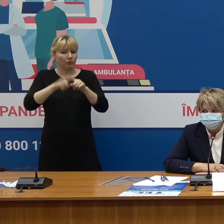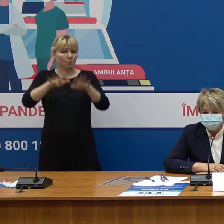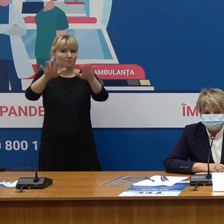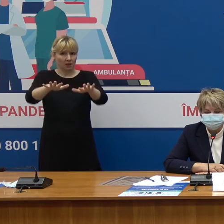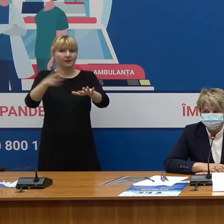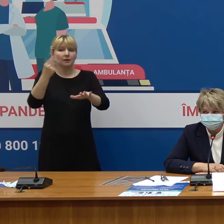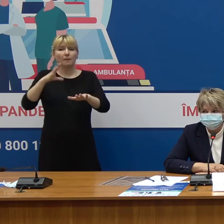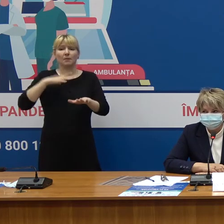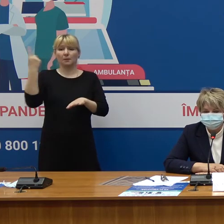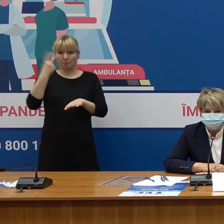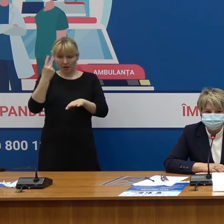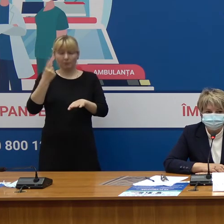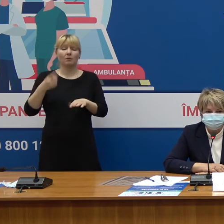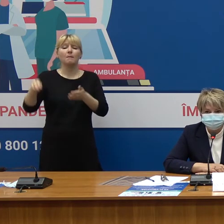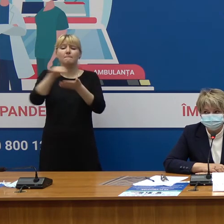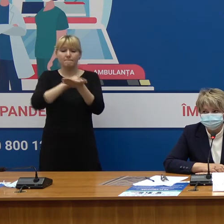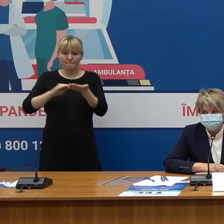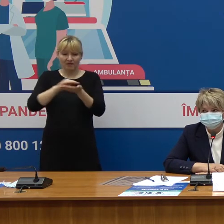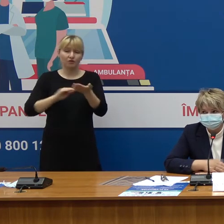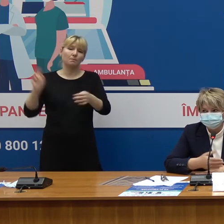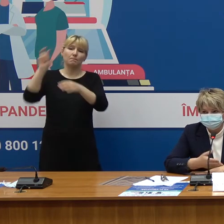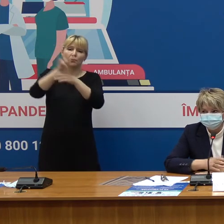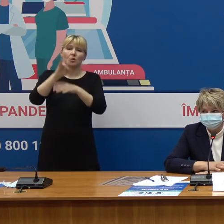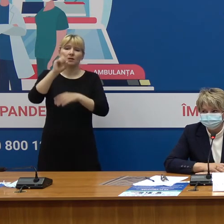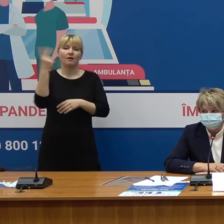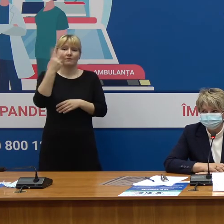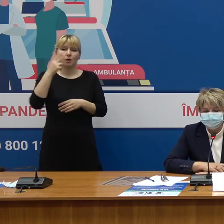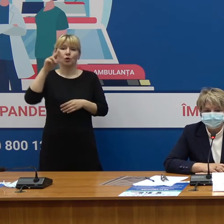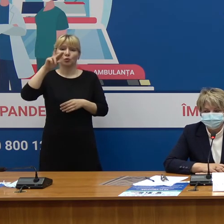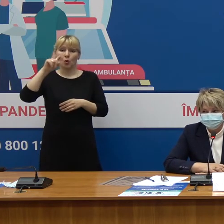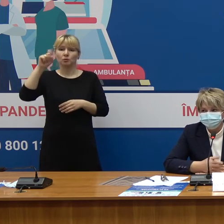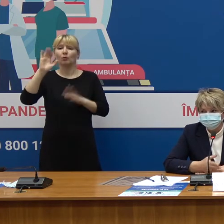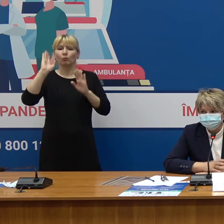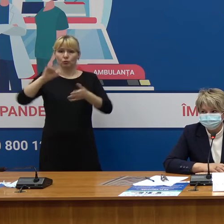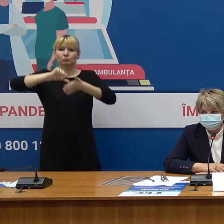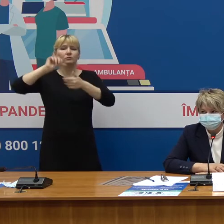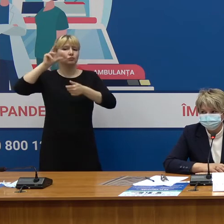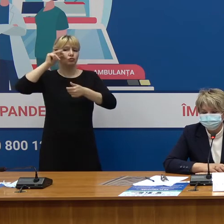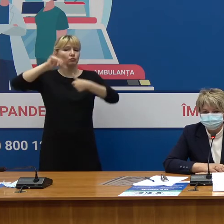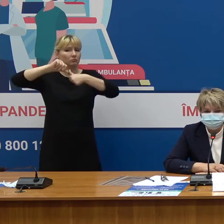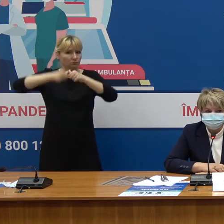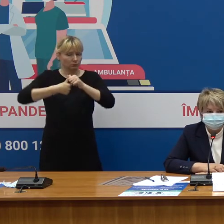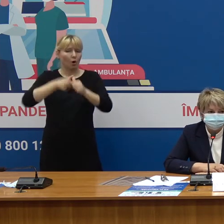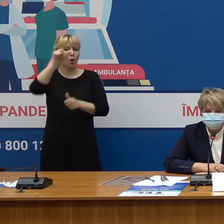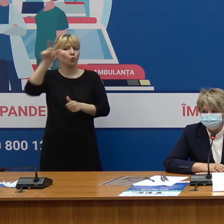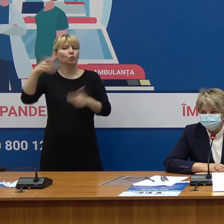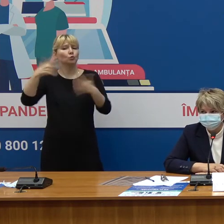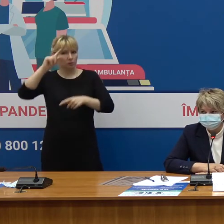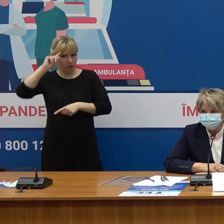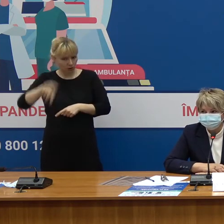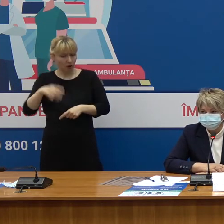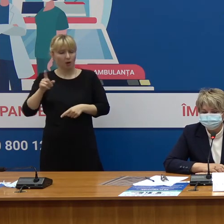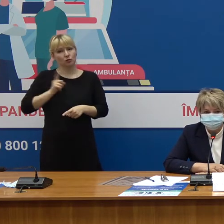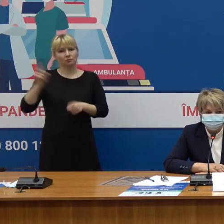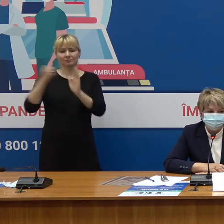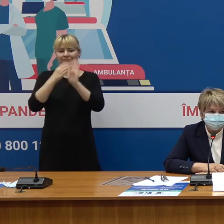centru Care va fi organizat în data respectivă Ei cunosc, cetățenii cunosc la ce dată sunt